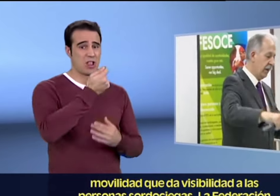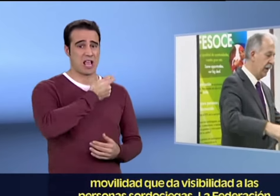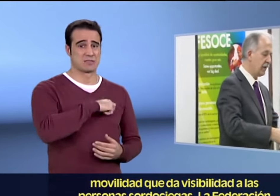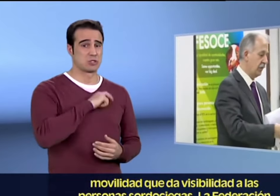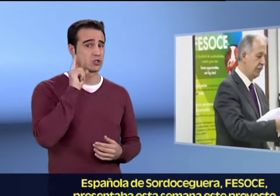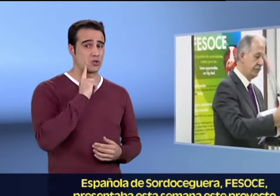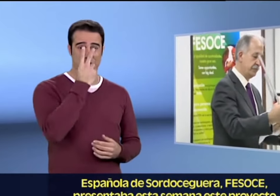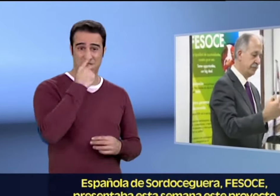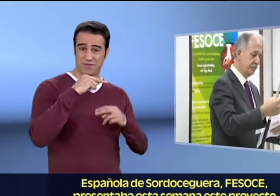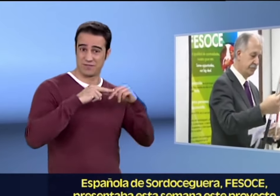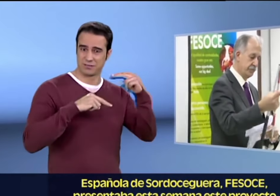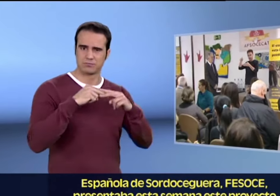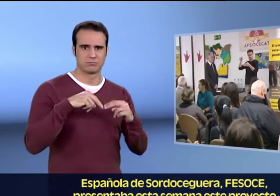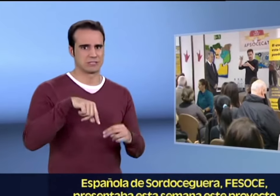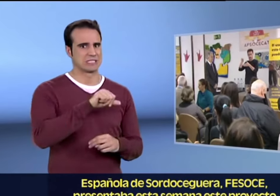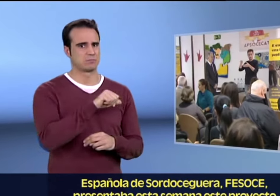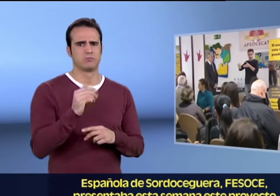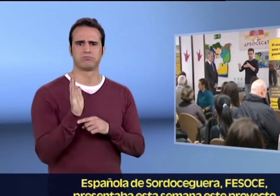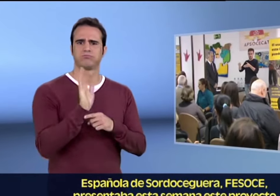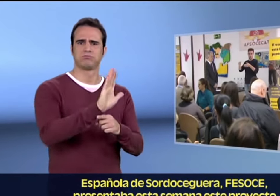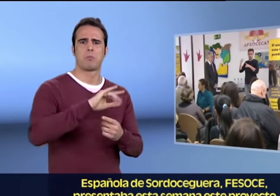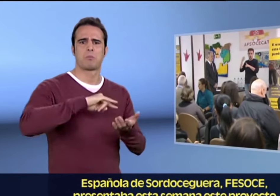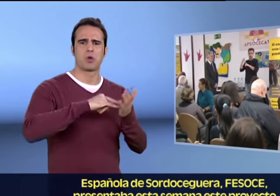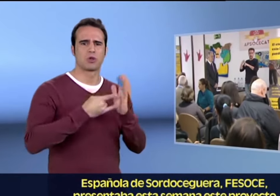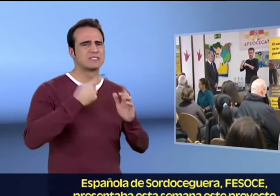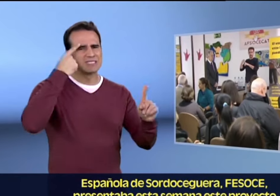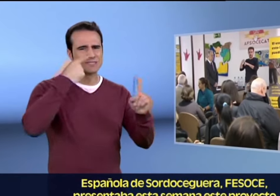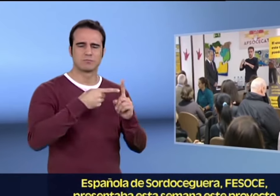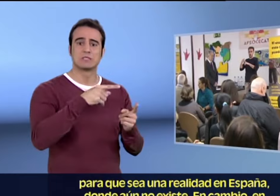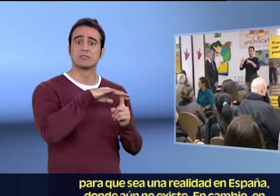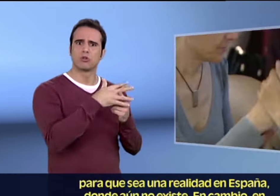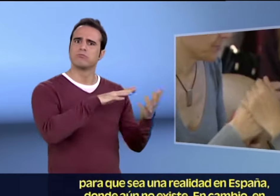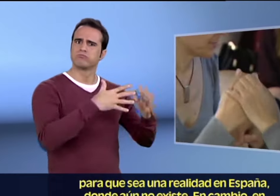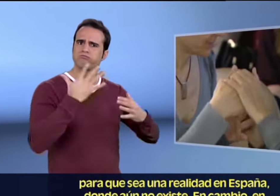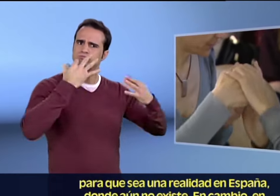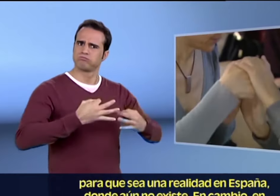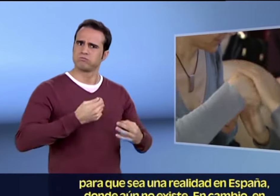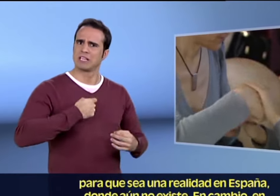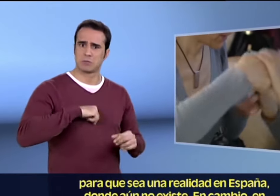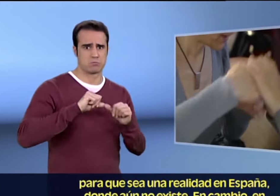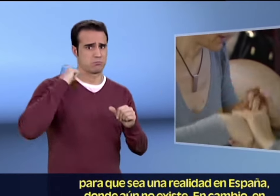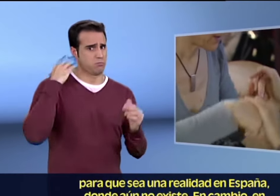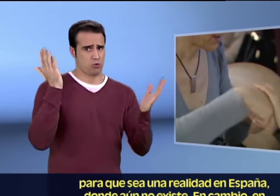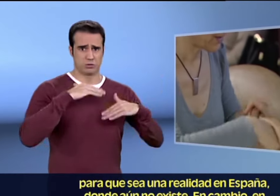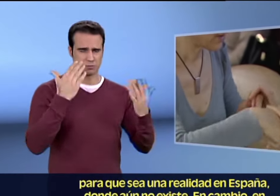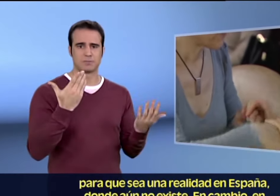La Federación Española de Sordoceguera, FESOCE, presentaba esta semana este proyecto para que sea una realidad en España donde aún no existe.